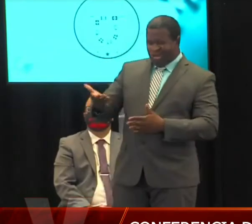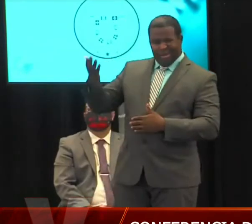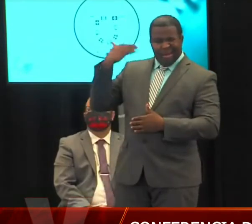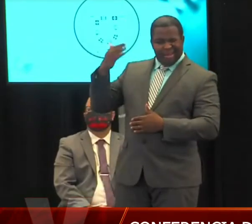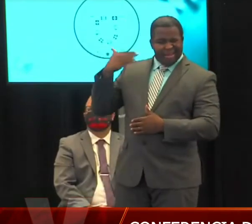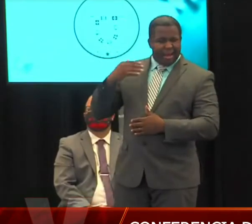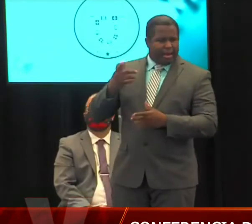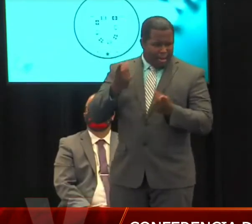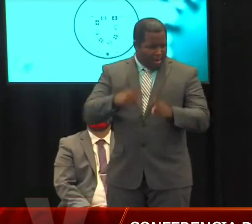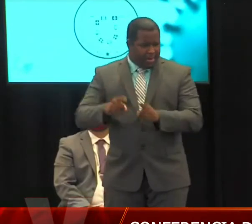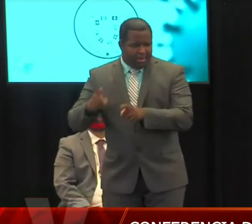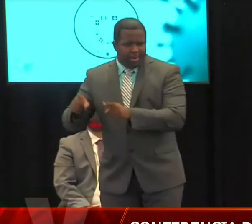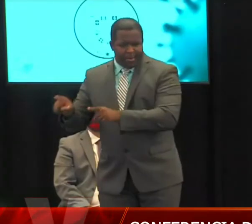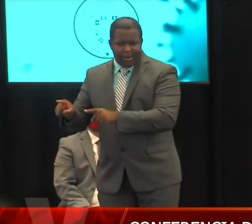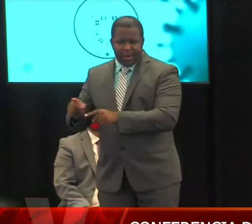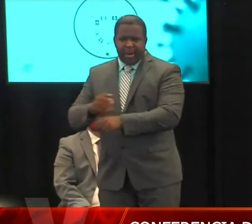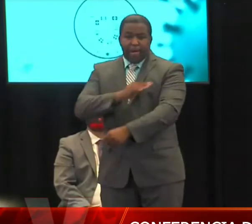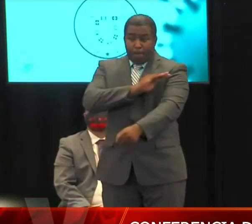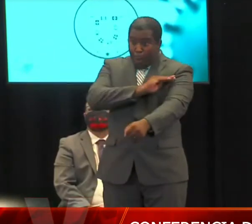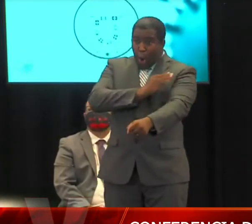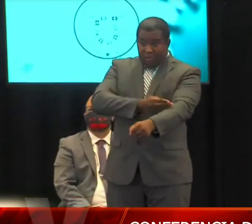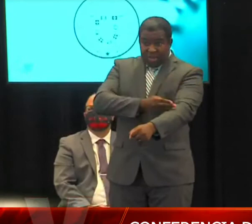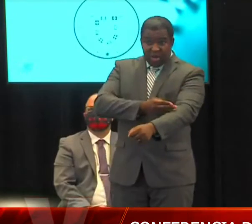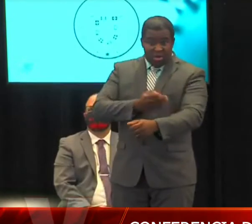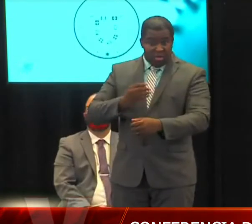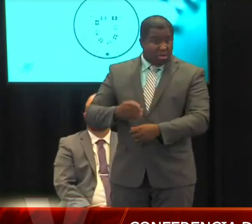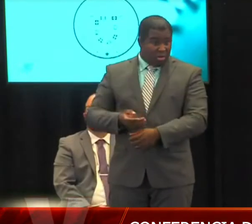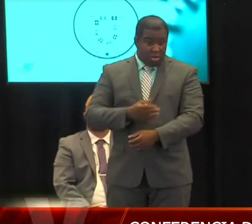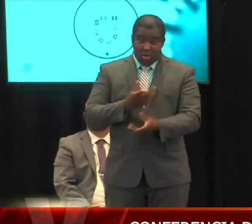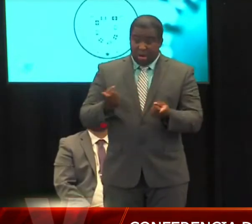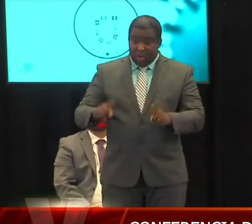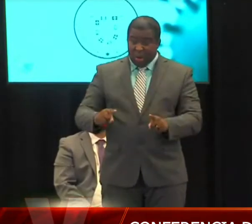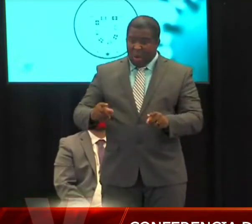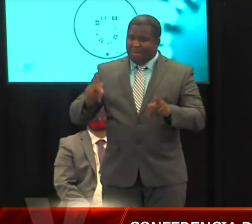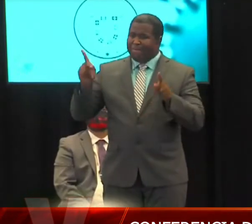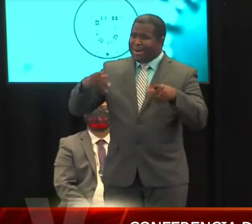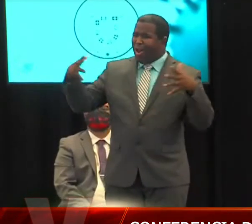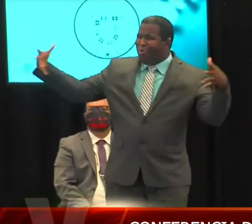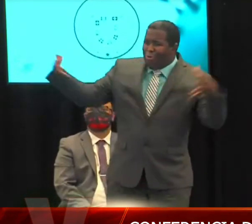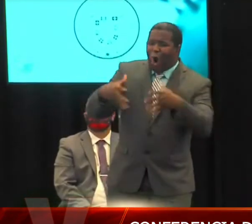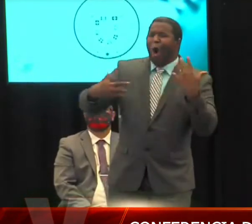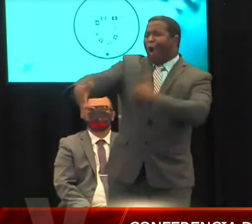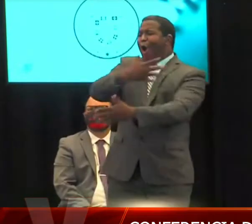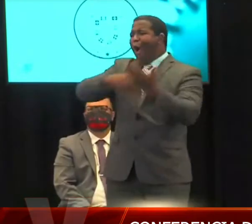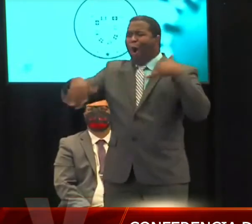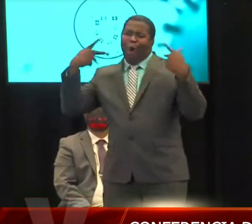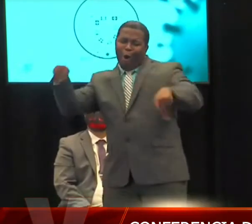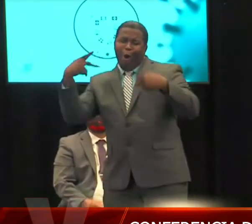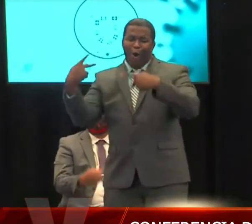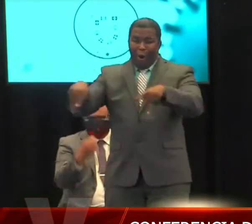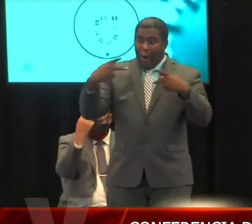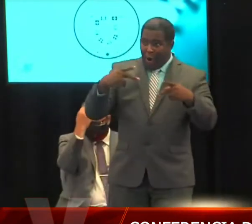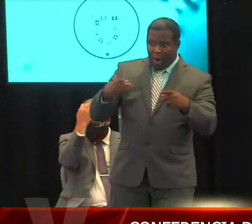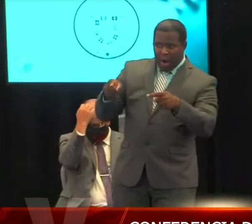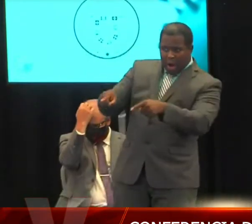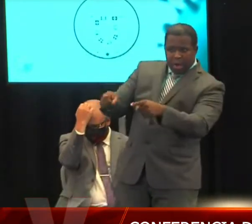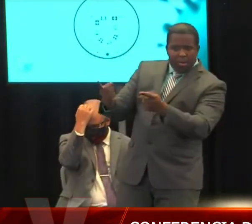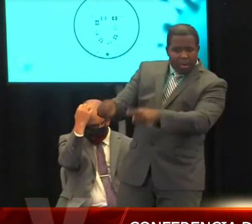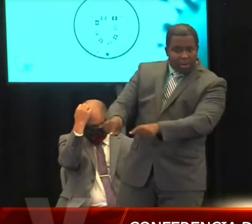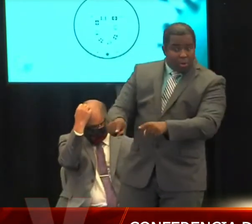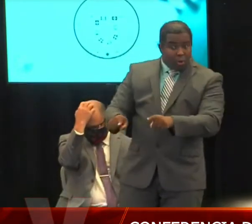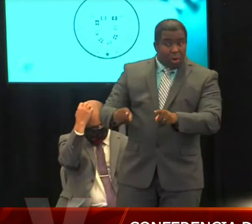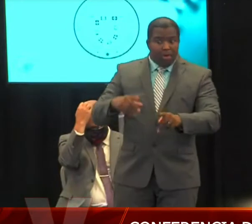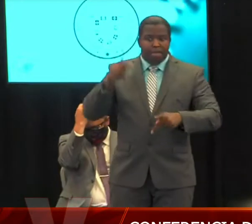sentido de que esa determinación, ese interés en enviar un mensaje de que los ciudadanos utilicen la mascarilla, mantengan el distanciamiento, etc.